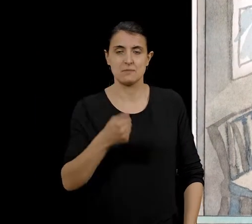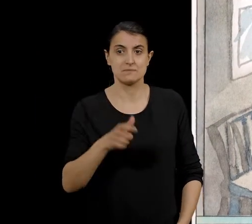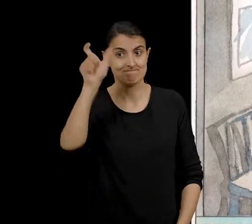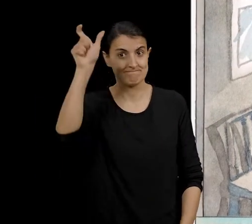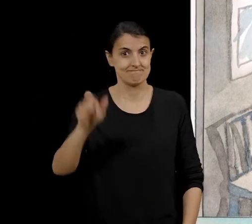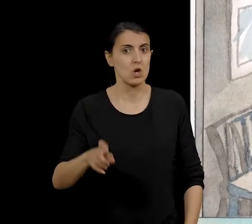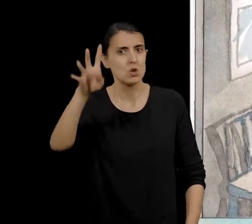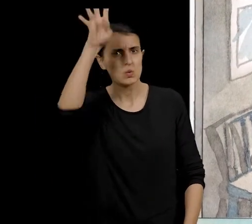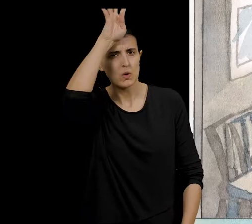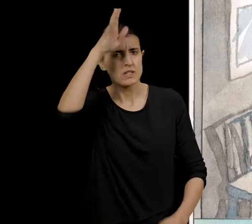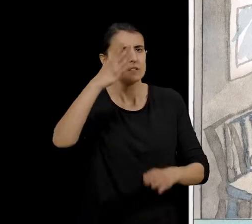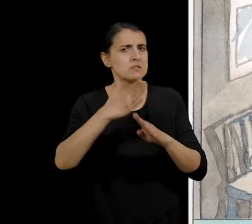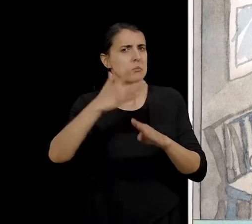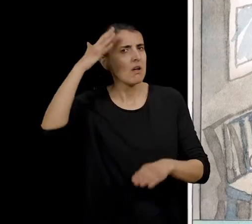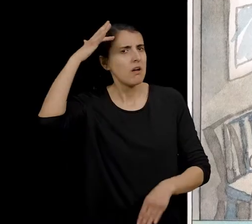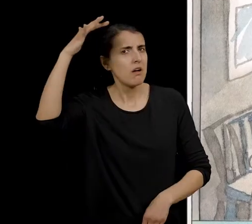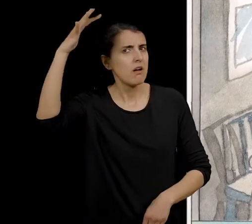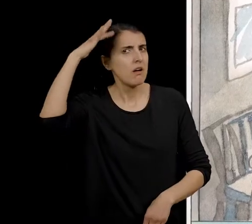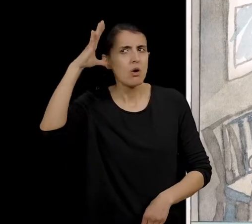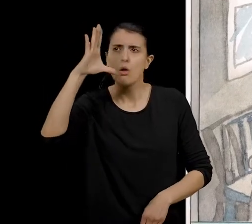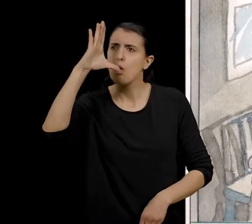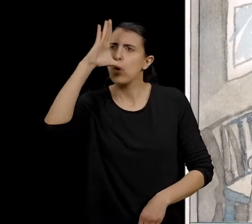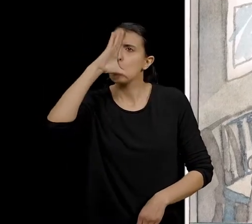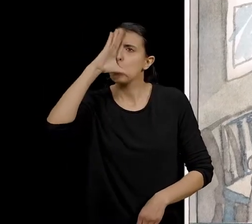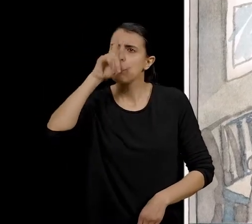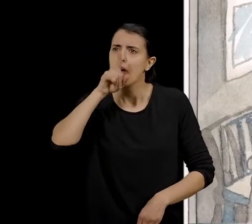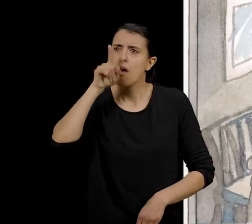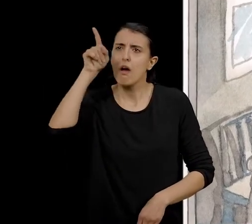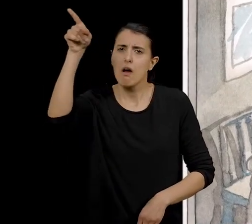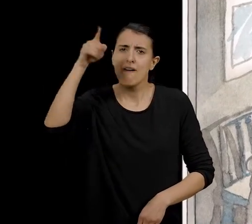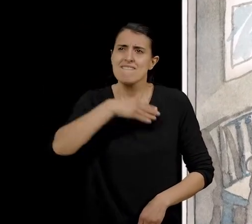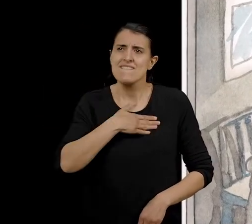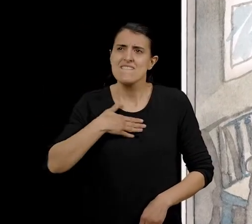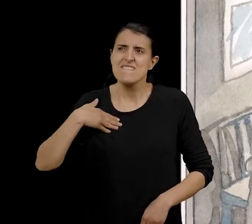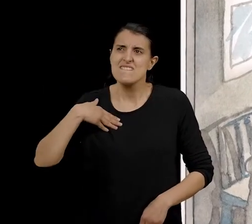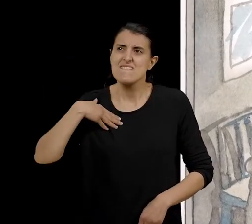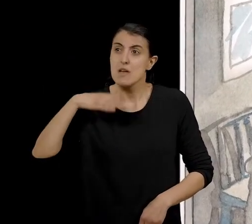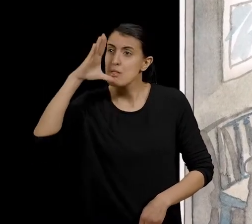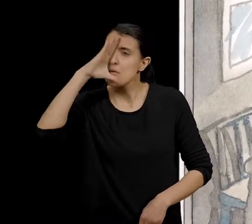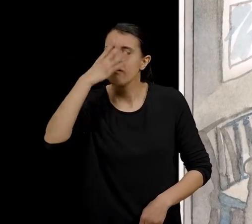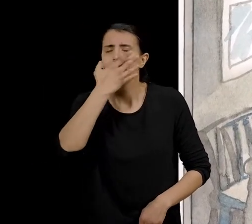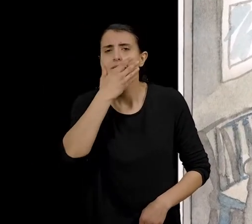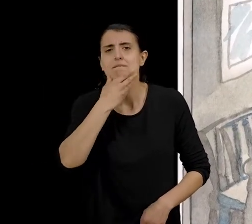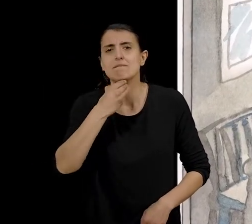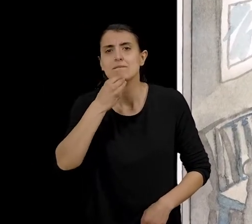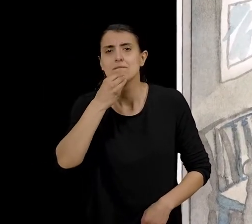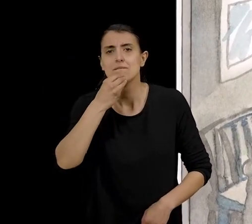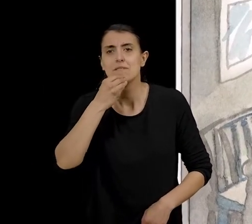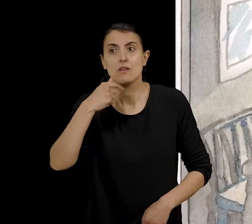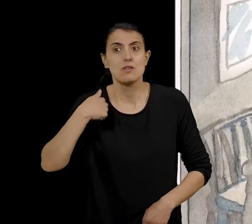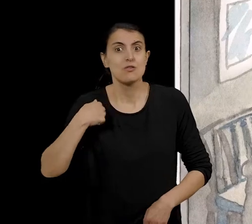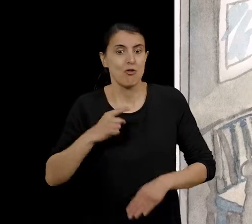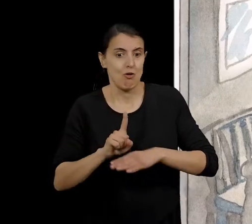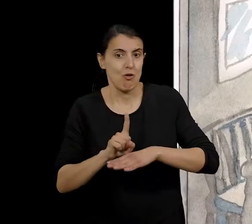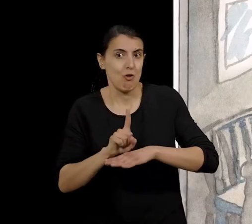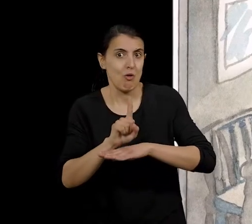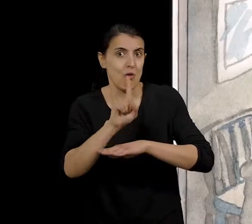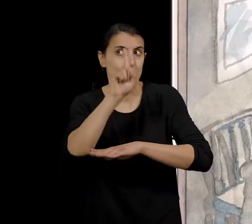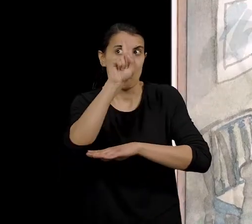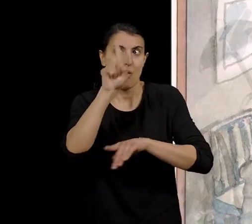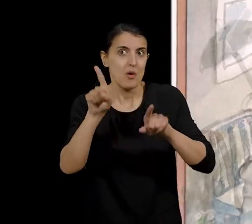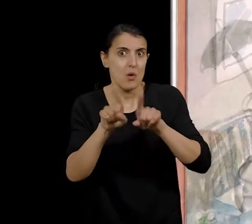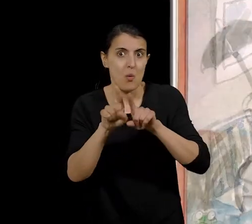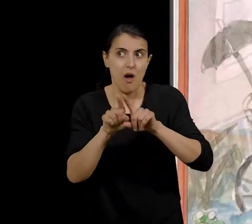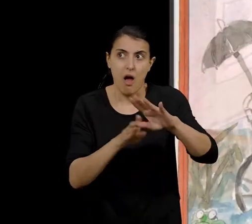Antonet sempre havia somiat anar a la lluna. Ai, que bonica que es veu a la nit! Si fos capaç de volar com els astronautes!